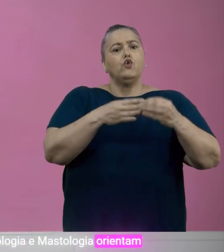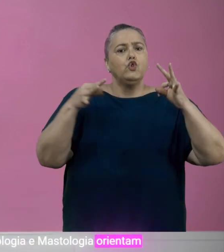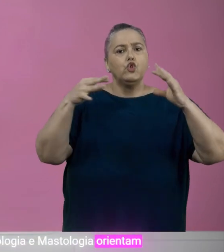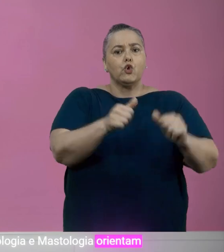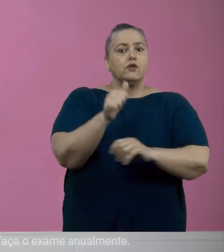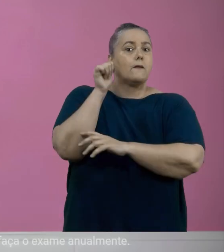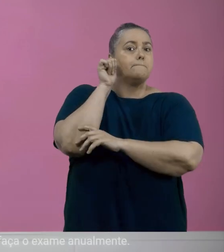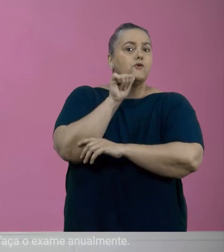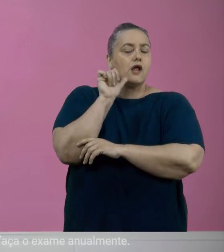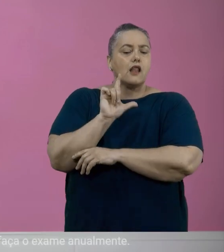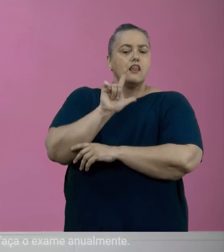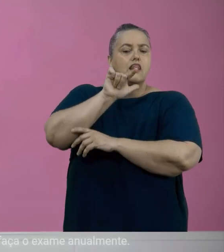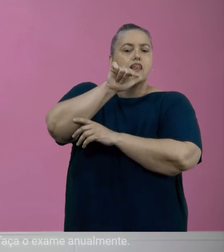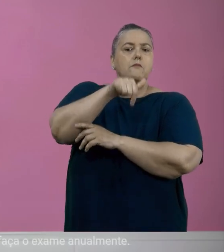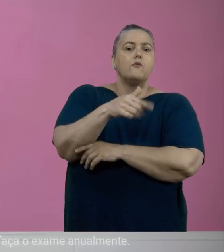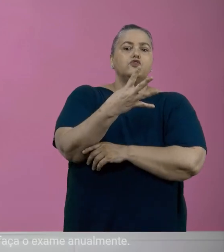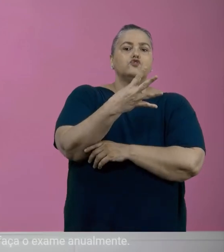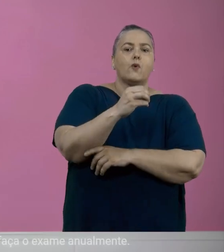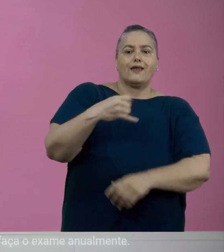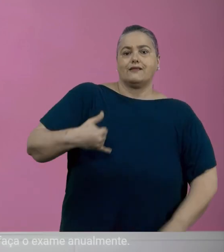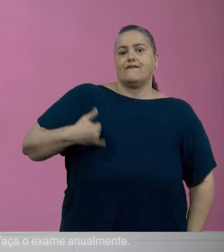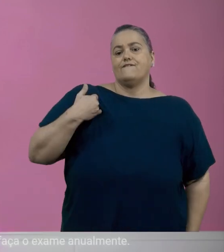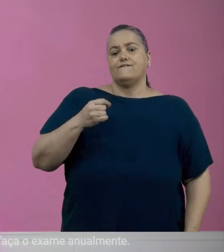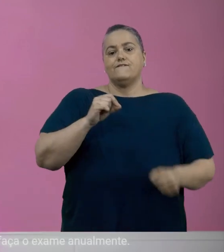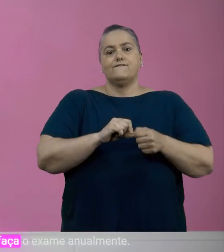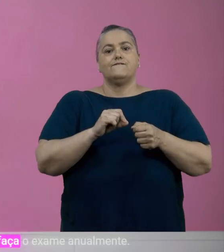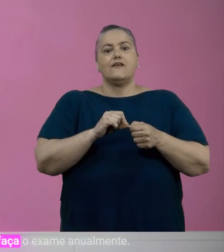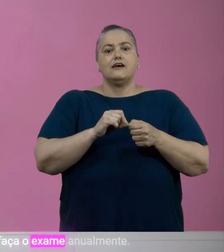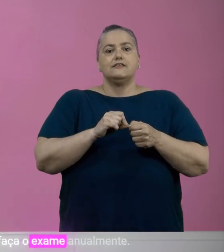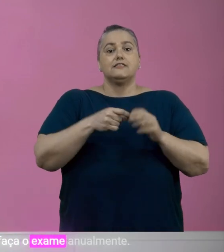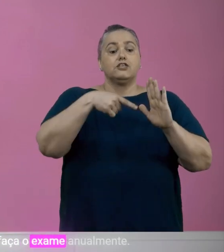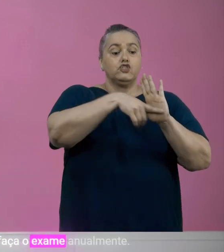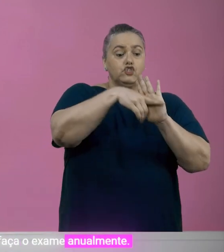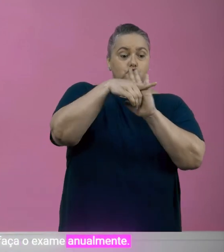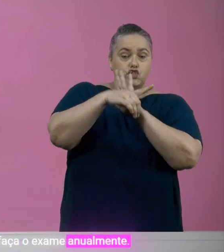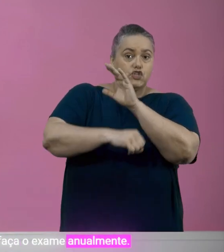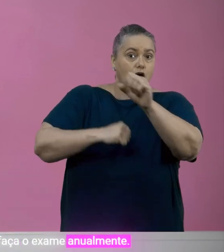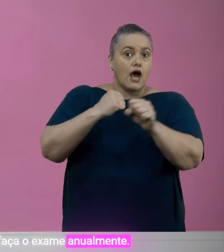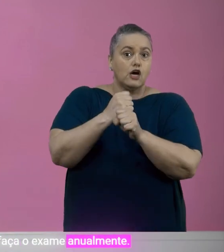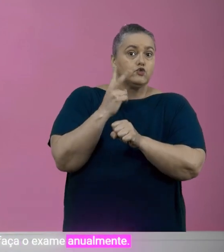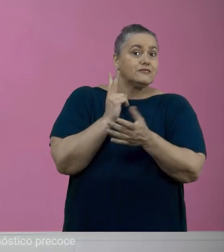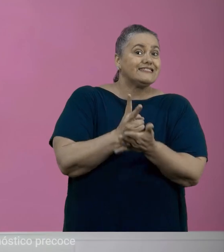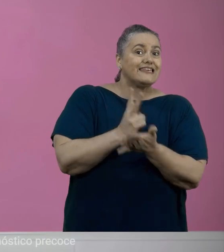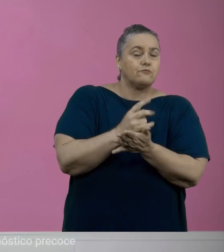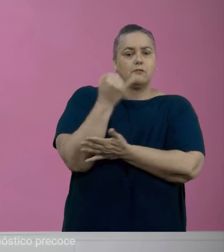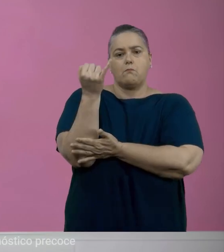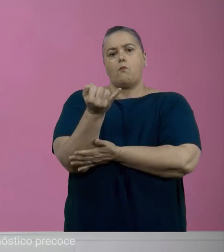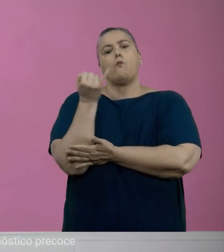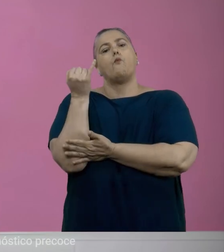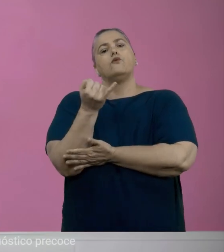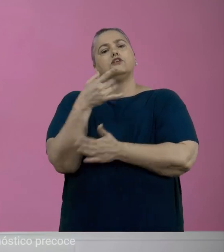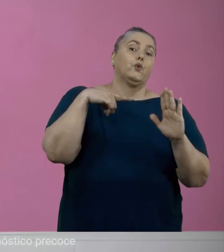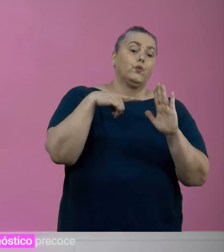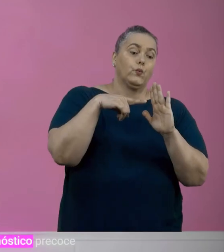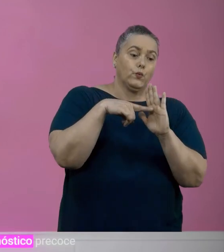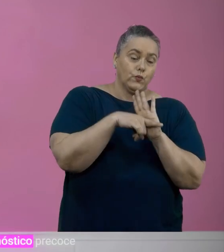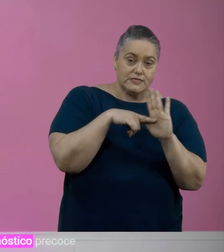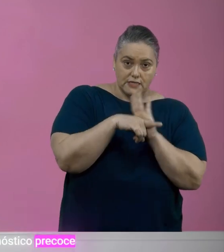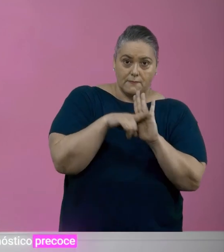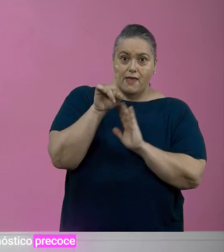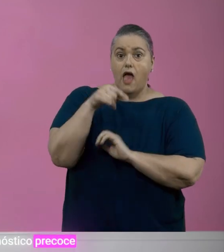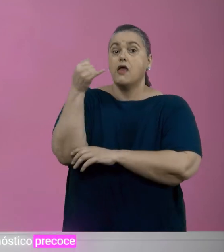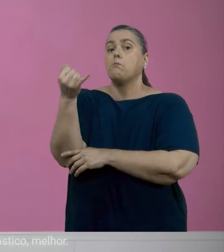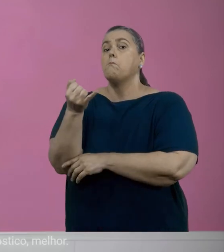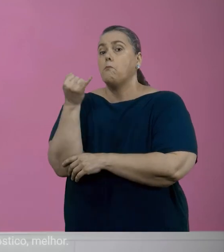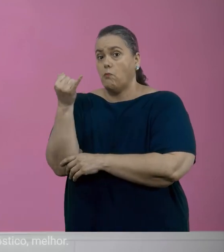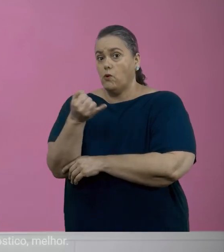orientam que toda mulher, depois dos 40 anos, faça o exame anualmente. O exame é essencial para o diagnóstico